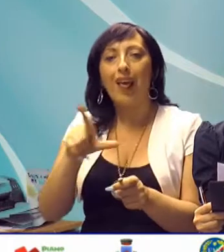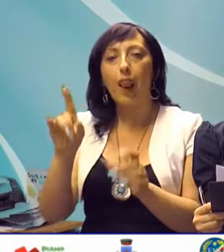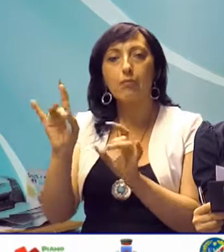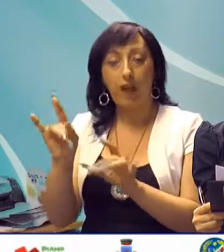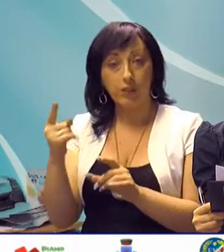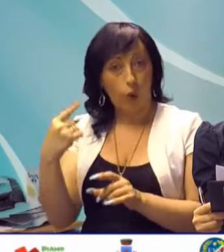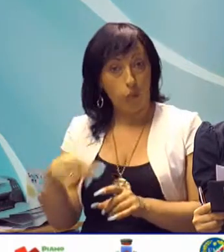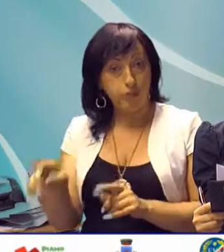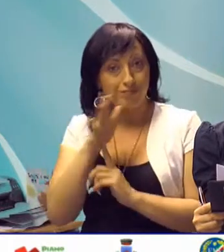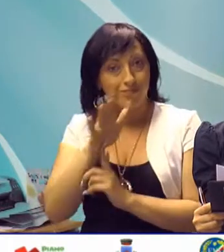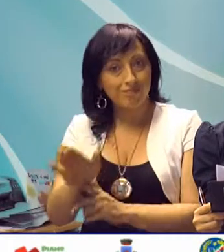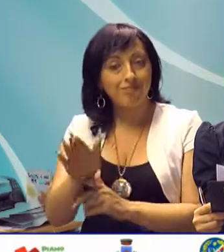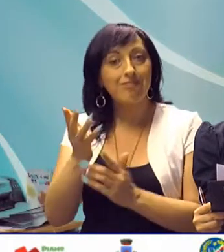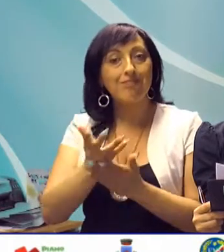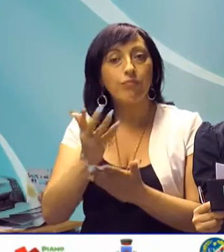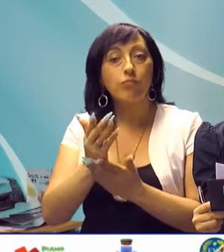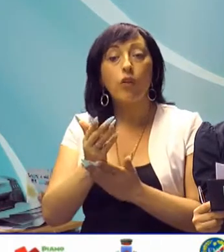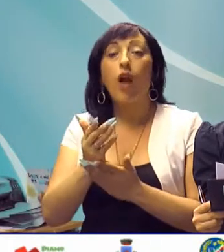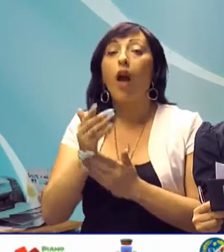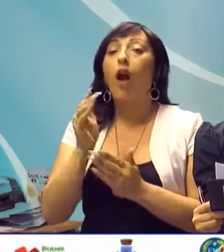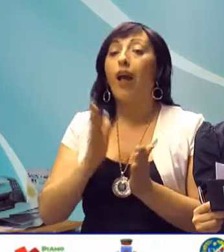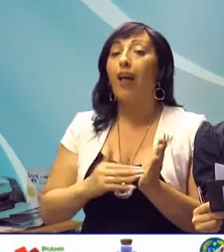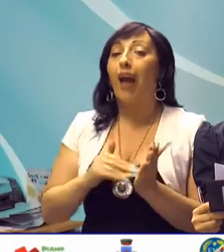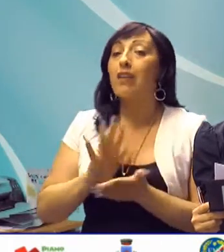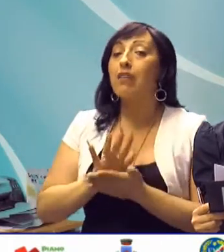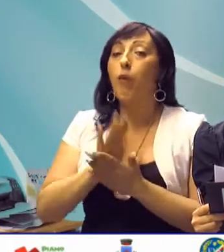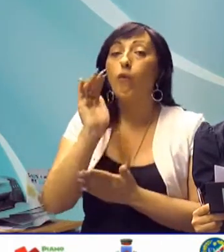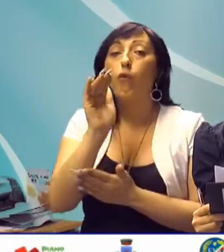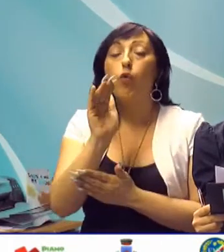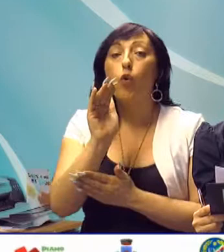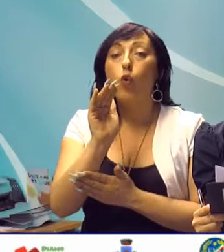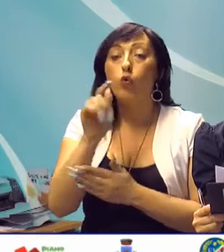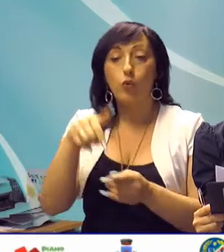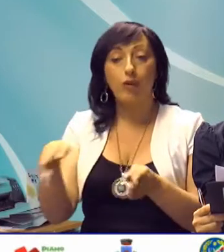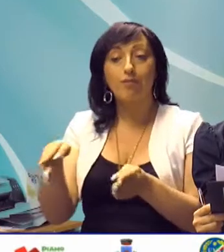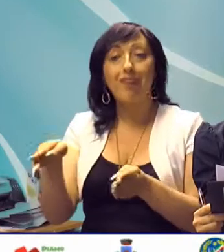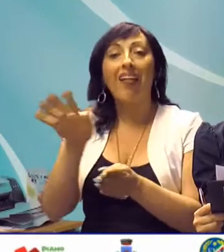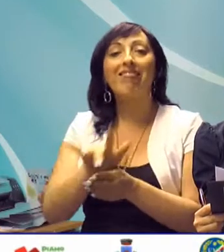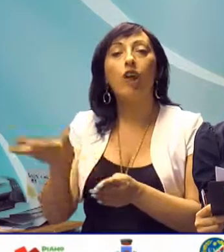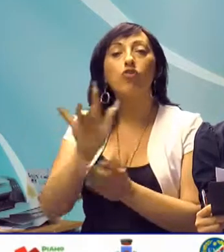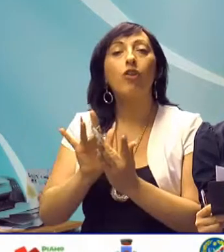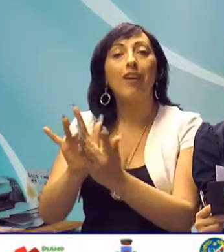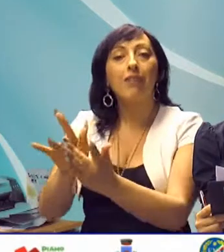quale illustrerà il tema il futuro della carta stampata nell'epoca digitale.